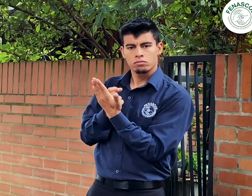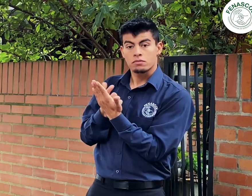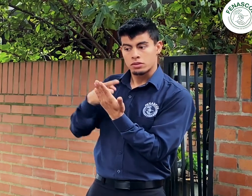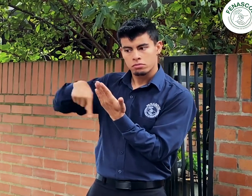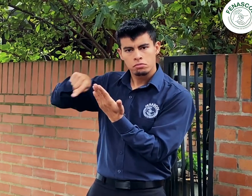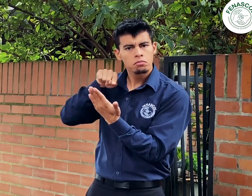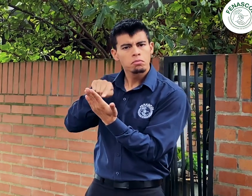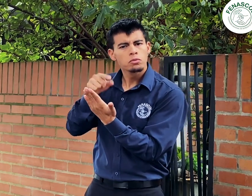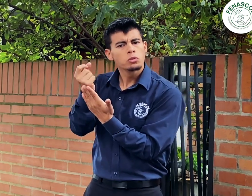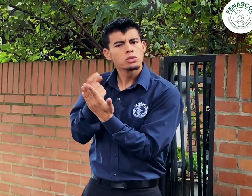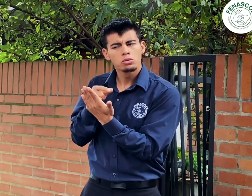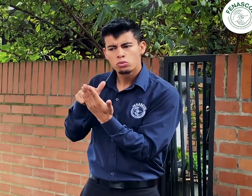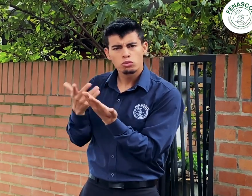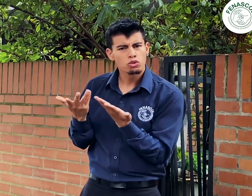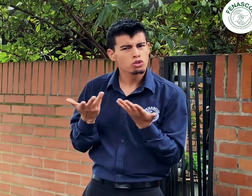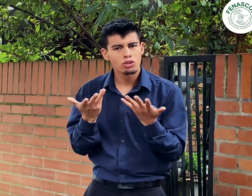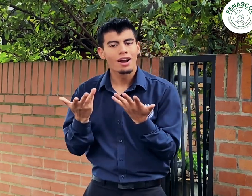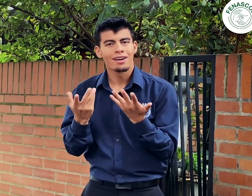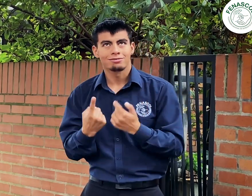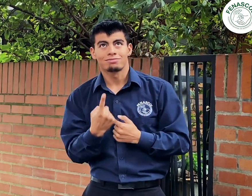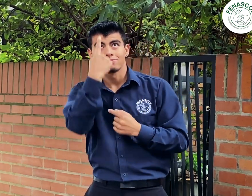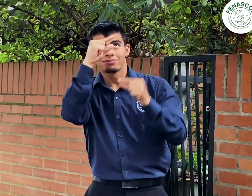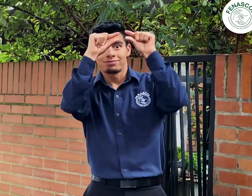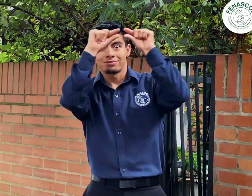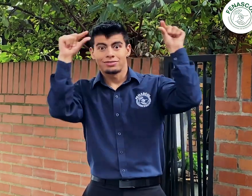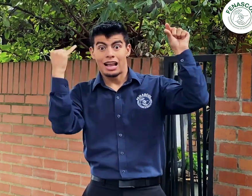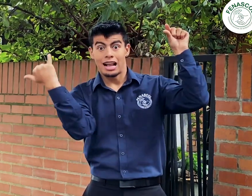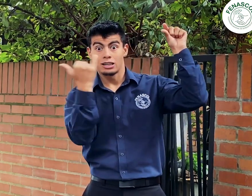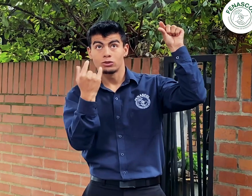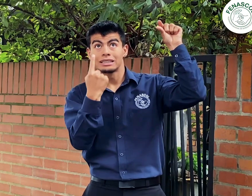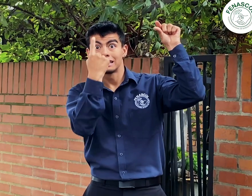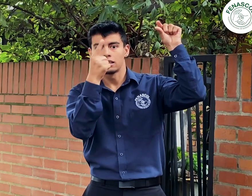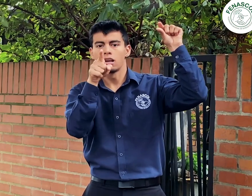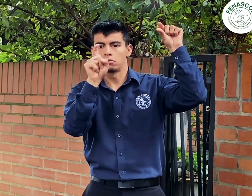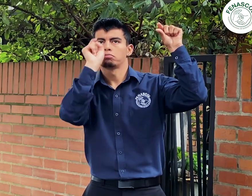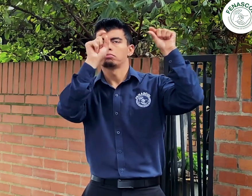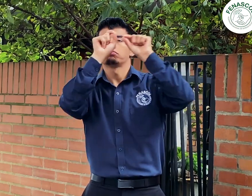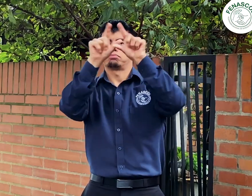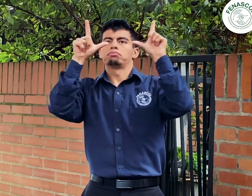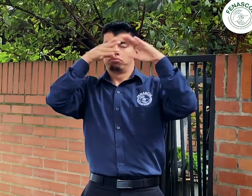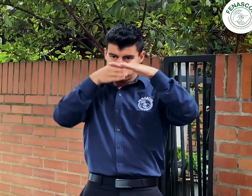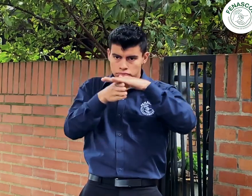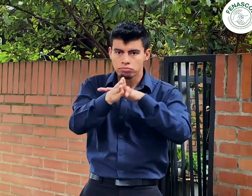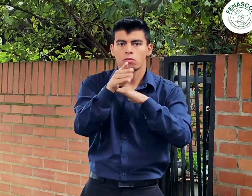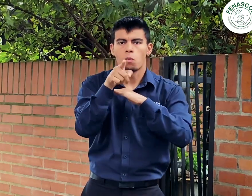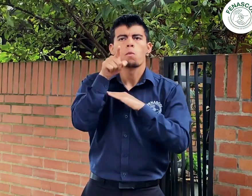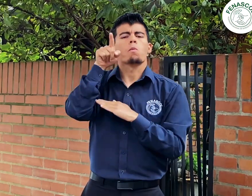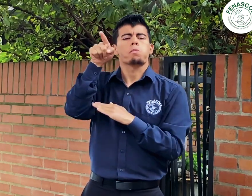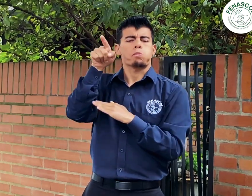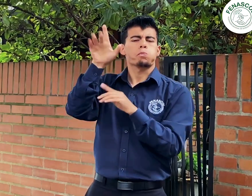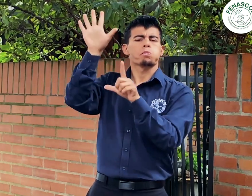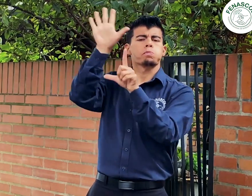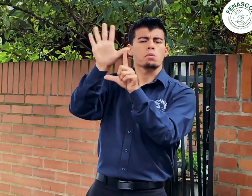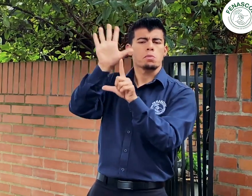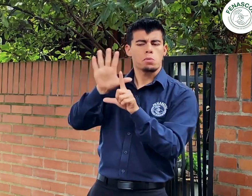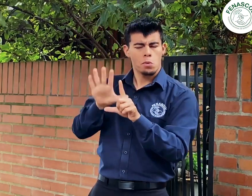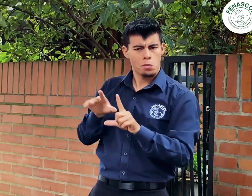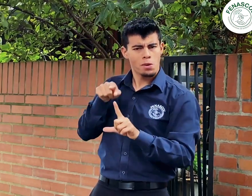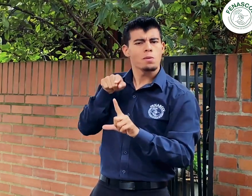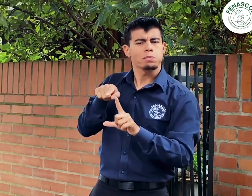texto que acompaña a esta publicación, podrán encontrar el link para ingresar a la encuesta. Allí verán las preguntas en lengua